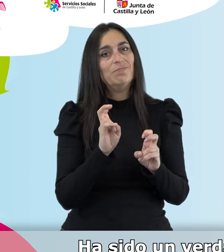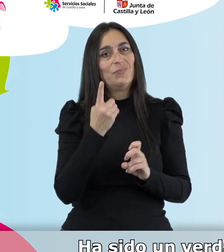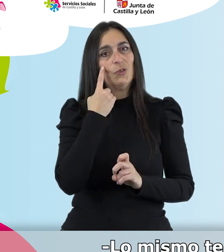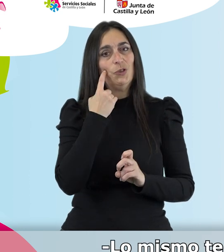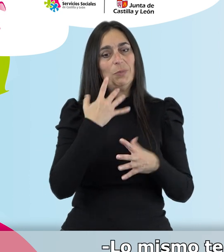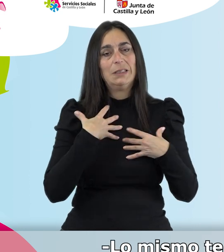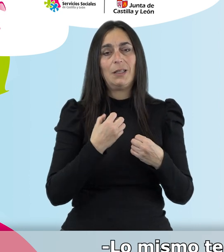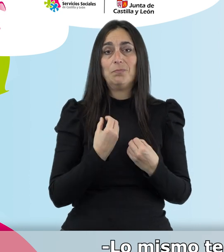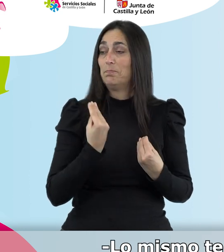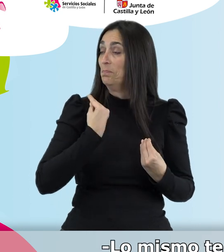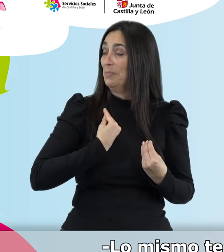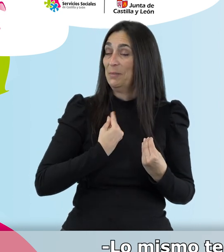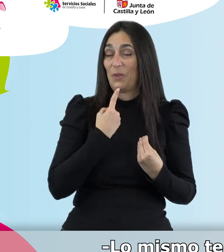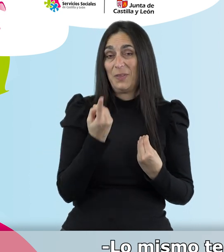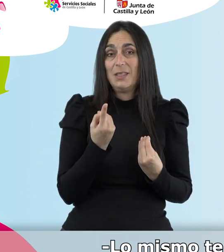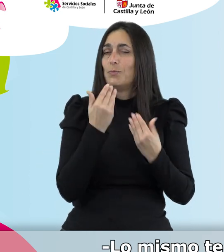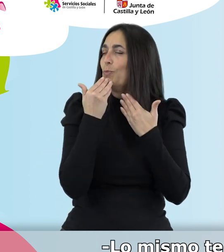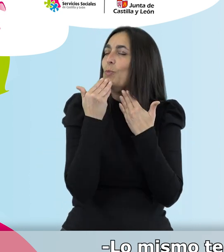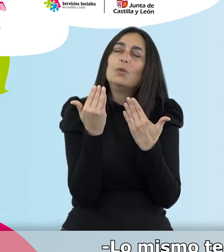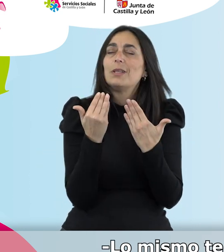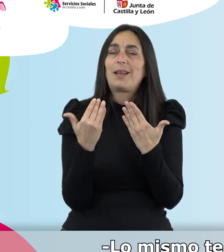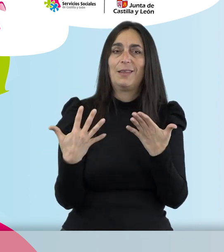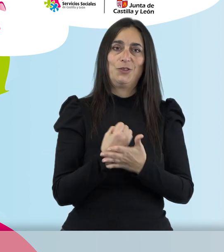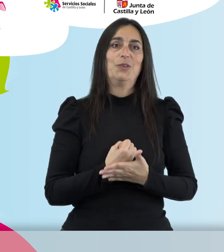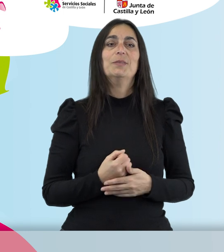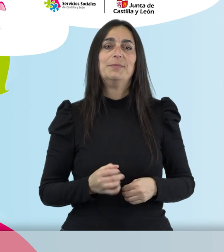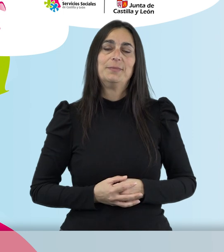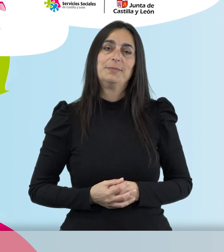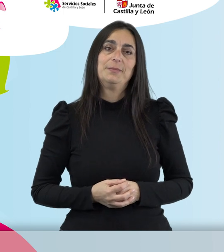saludables. Lo mismo te comento, muchísimas gracias por todo.